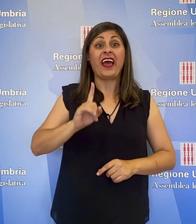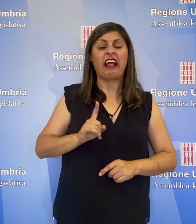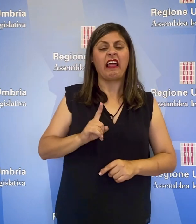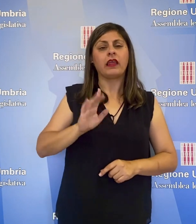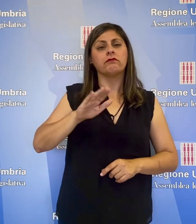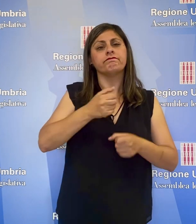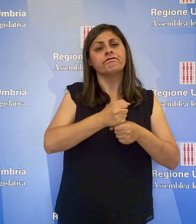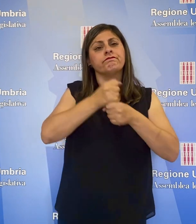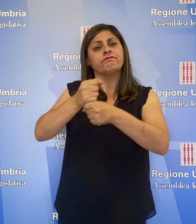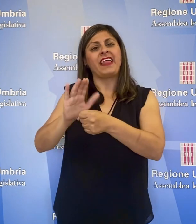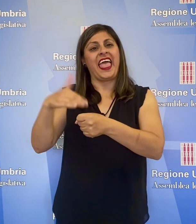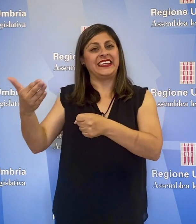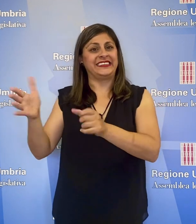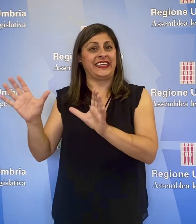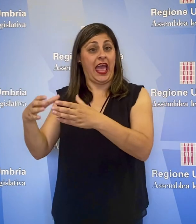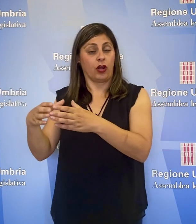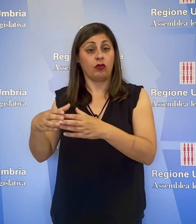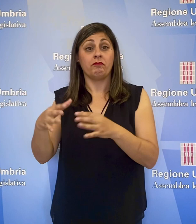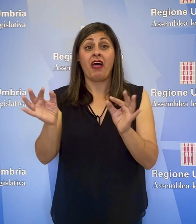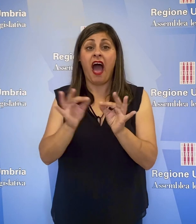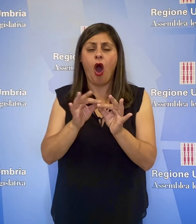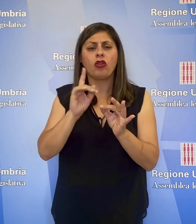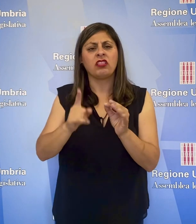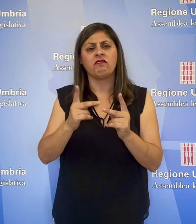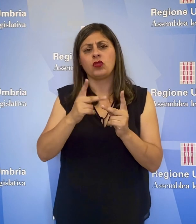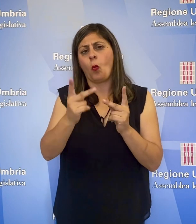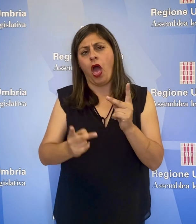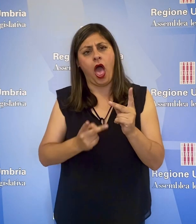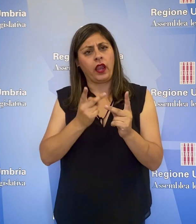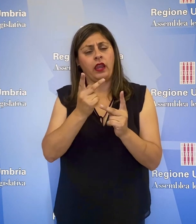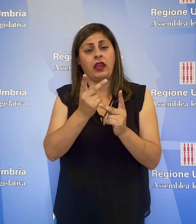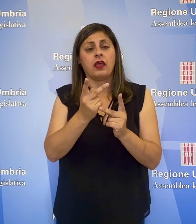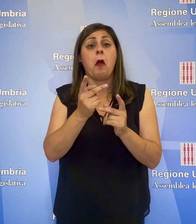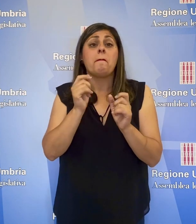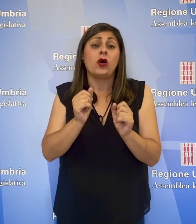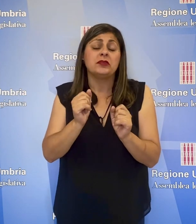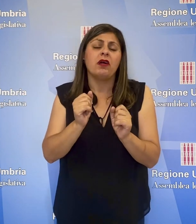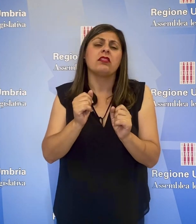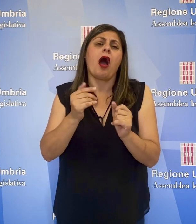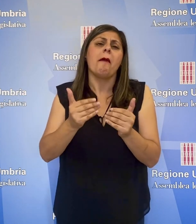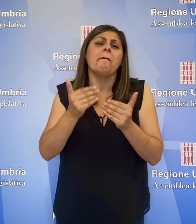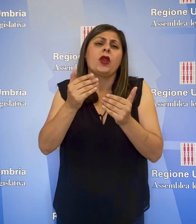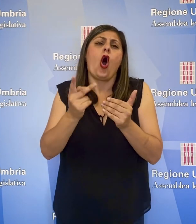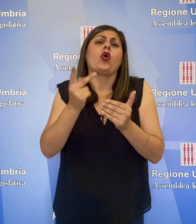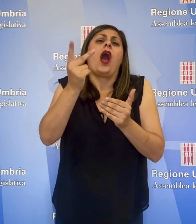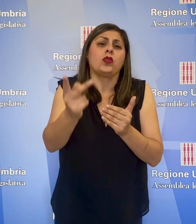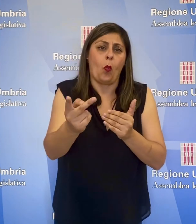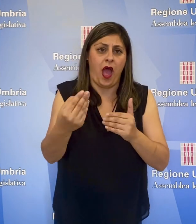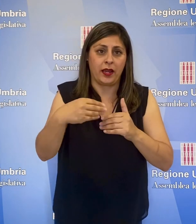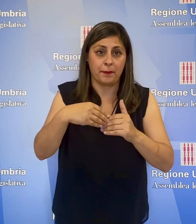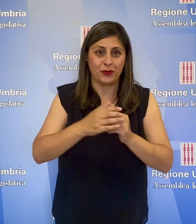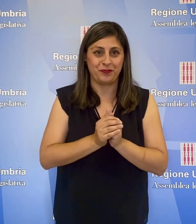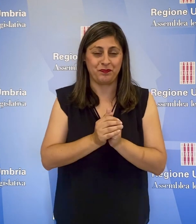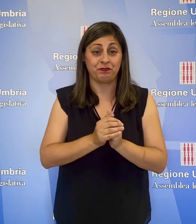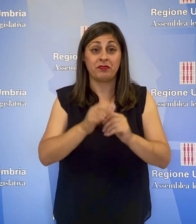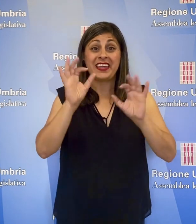e guardiania. L'accordo avrà durata biennale, con la possibilità di proroga di altri due anni. L'ipotesi di